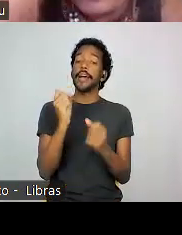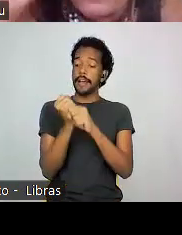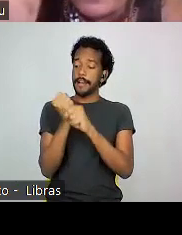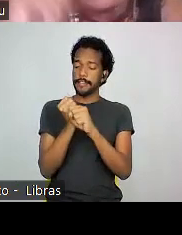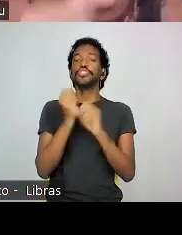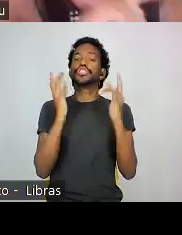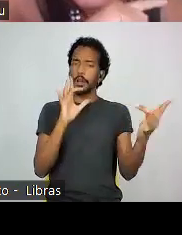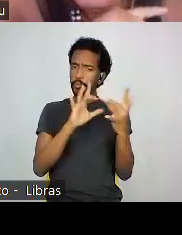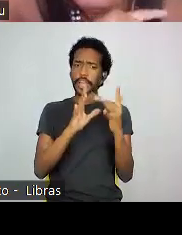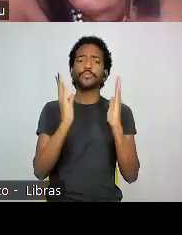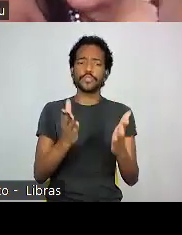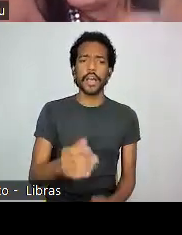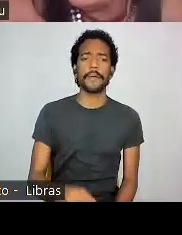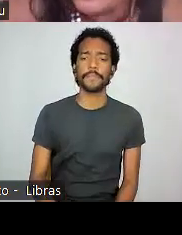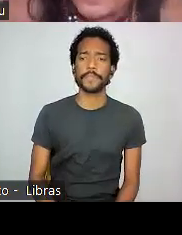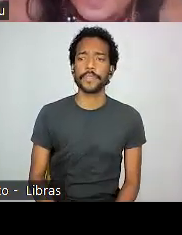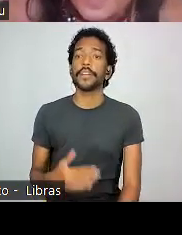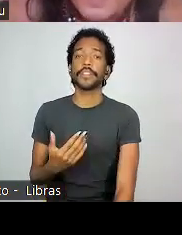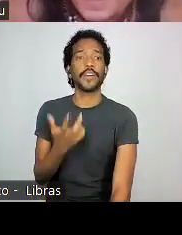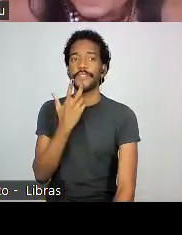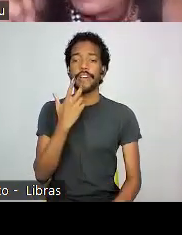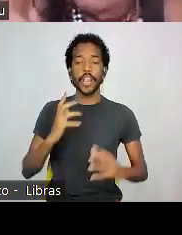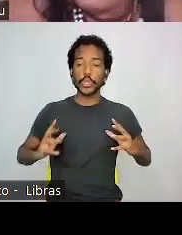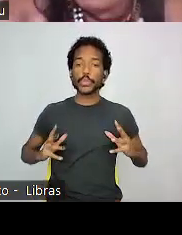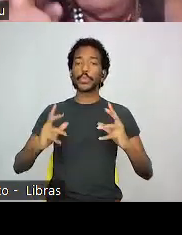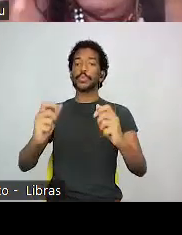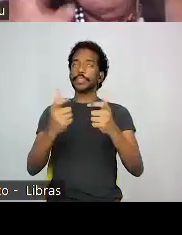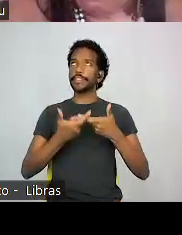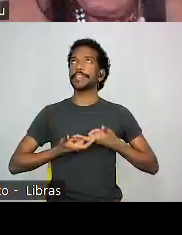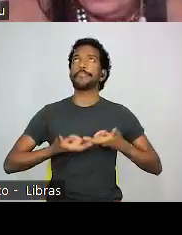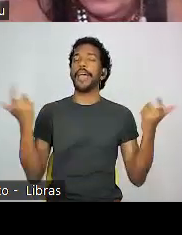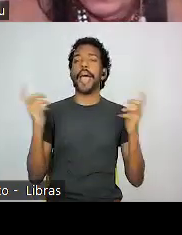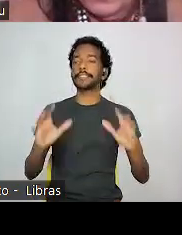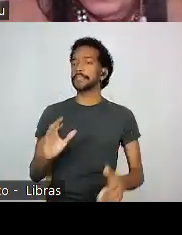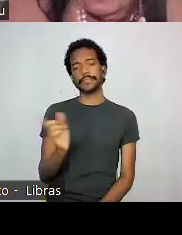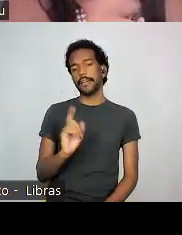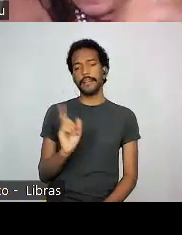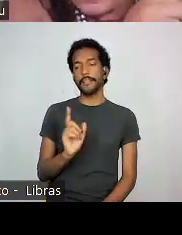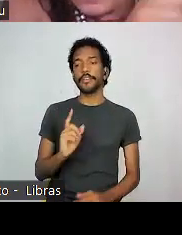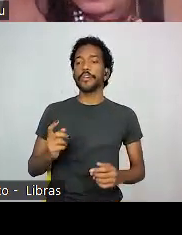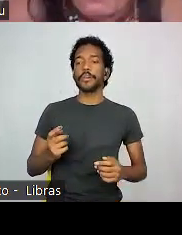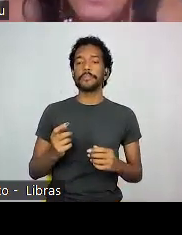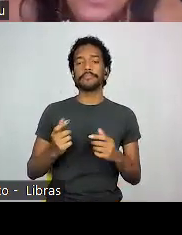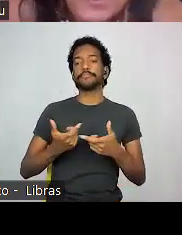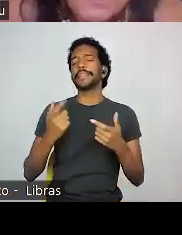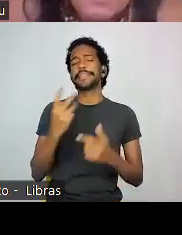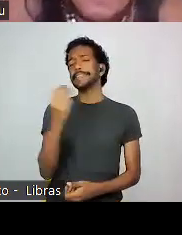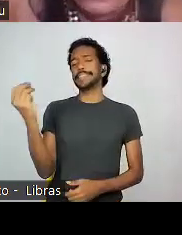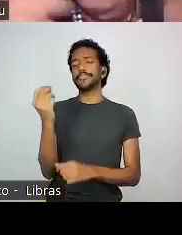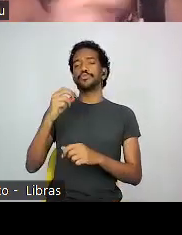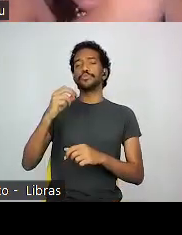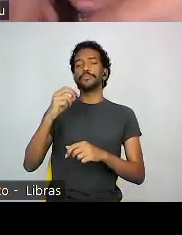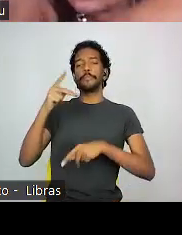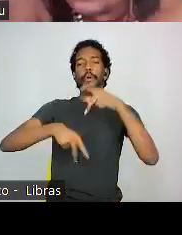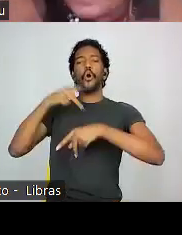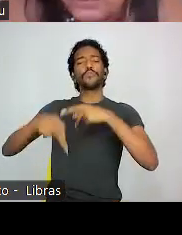indígenas, nunca se dá para se generalizar. Além da quantidade de povos, são mais de 300 povos, mais